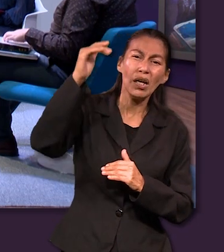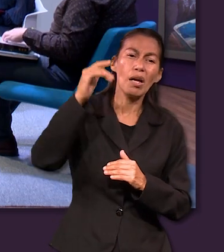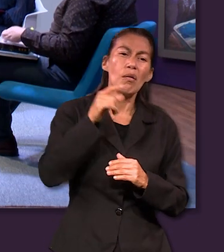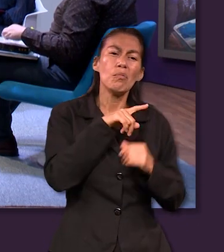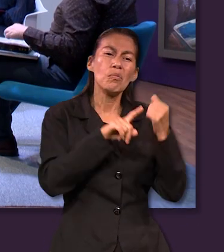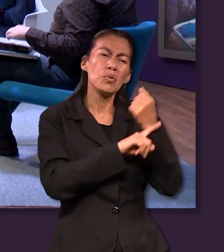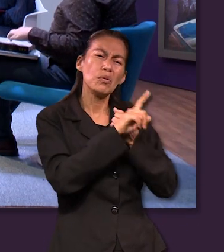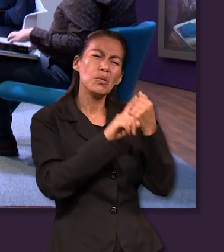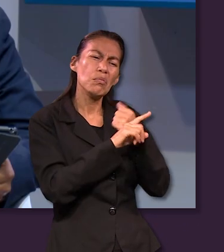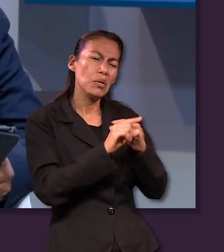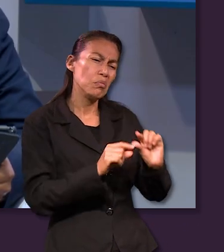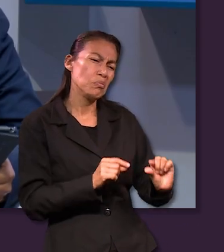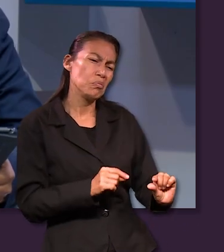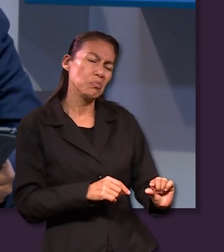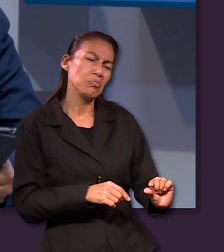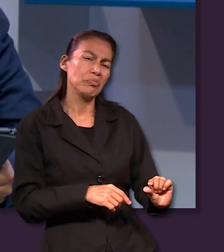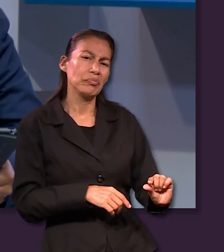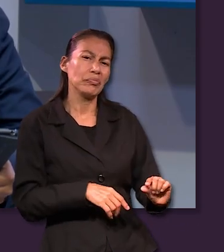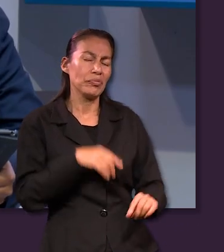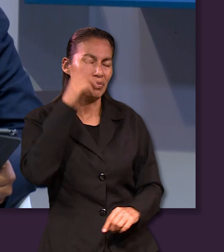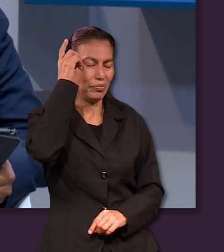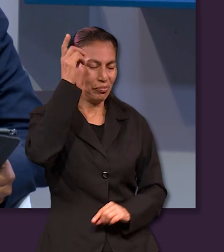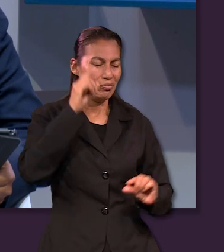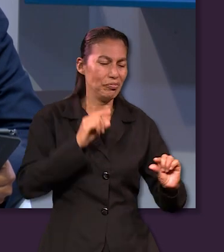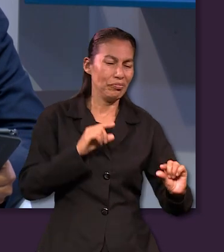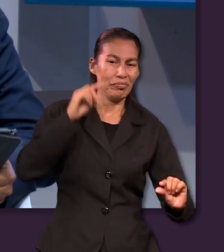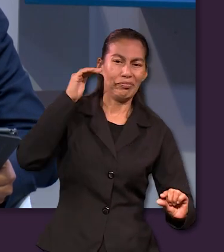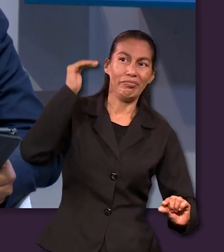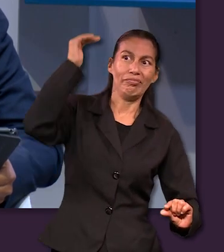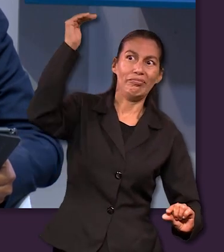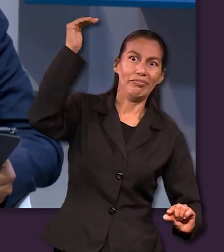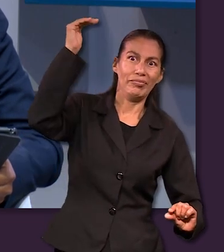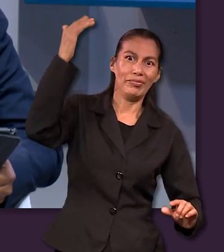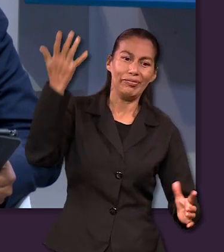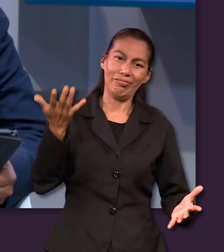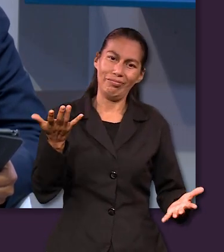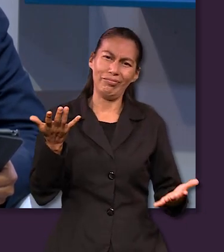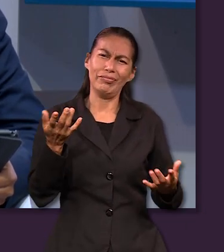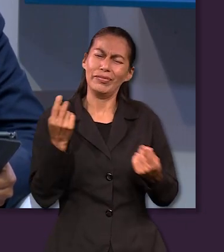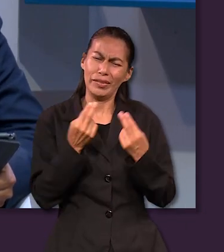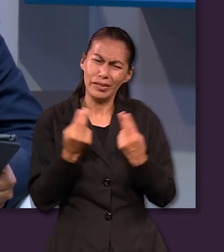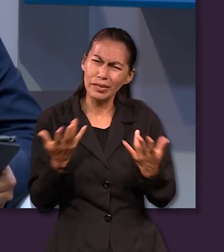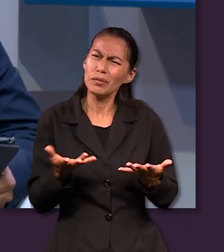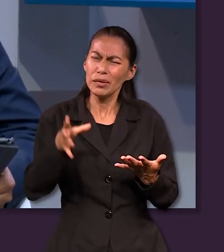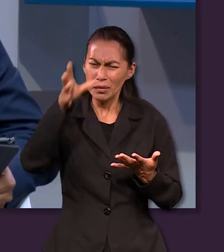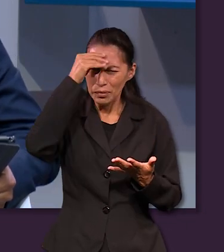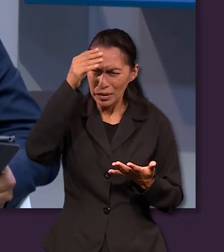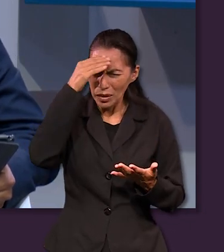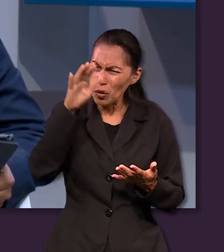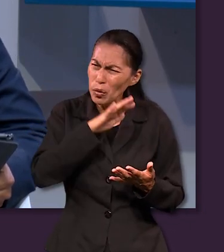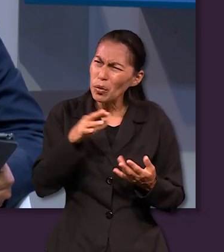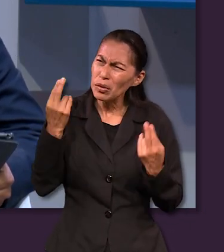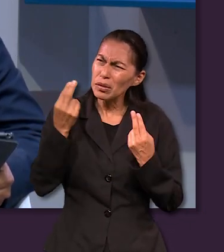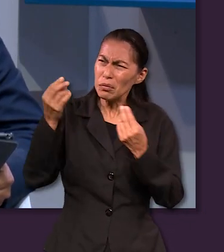quizás no obtengamos de Dios todo lo que queremos, pero no deberíamos esperar recibir todo lo que necesitamos.